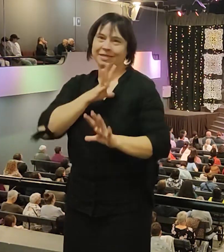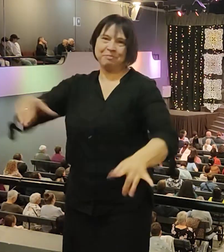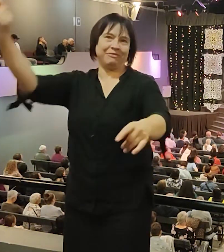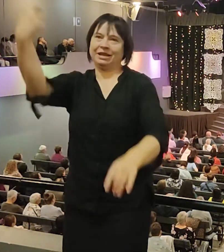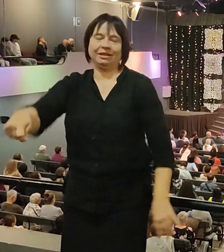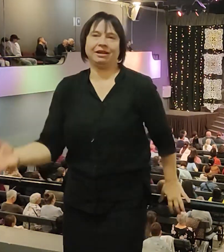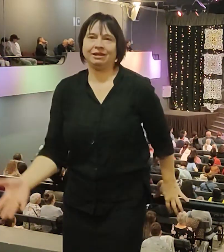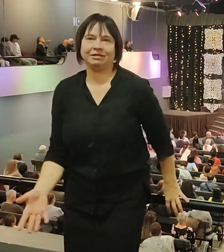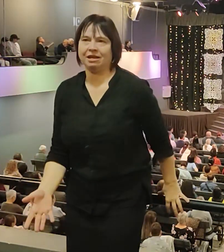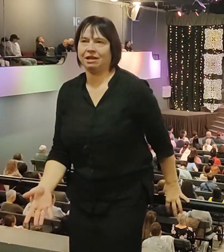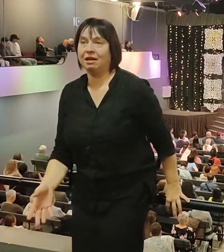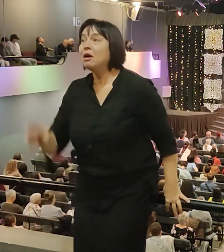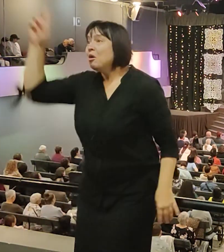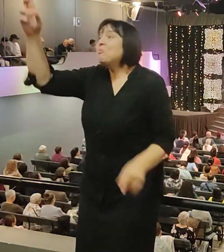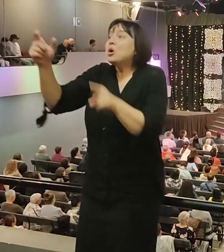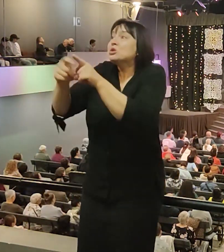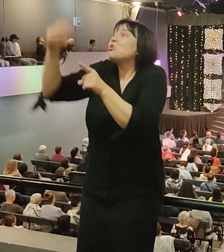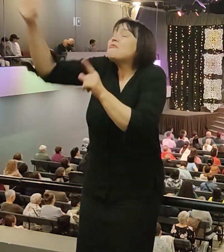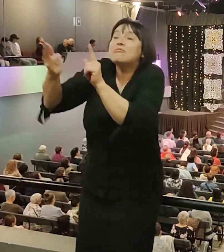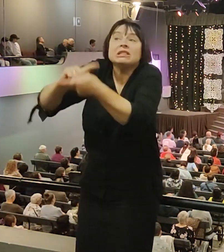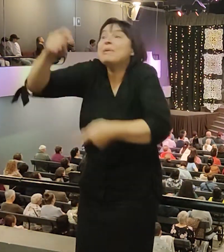Бог не меняет свое слово.